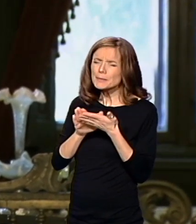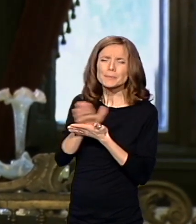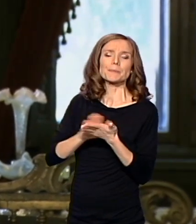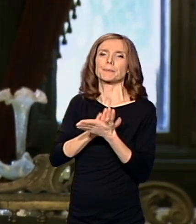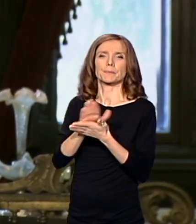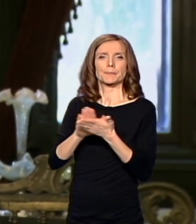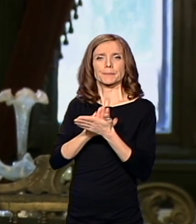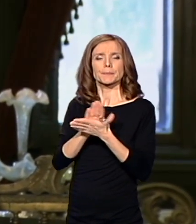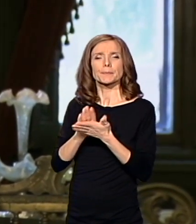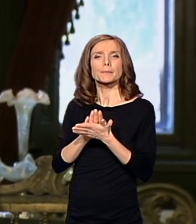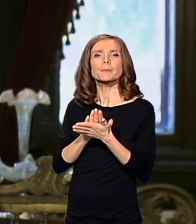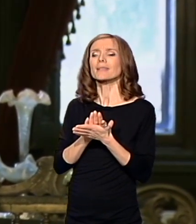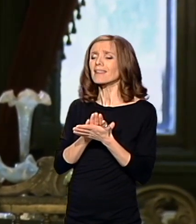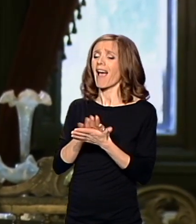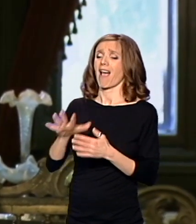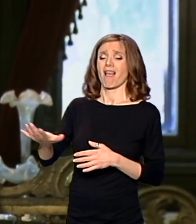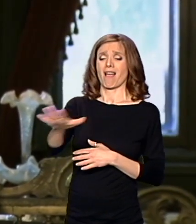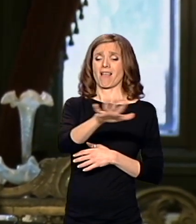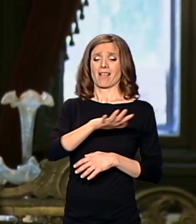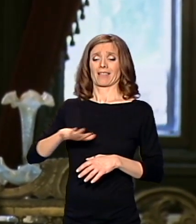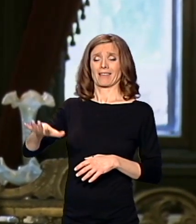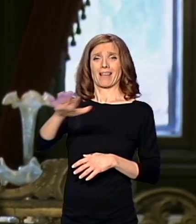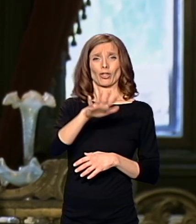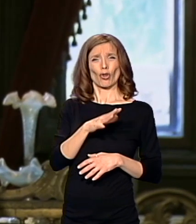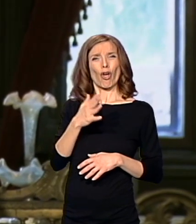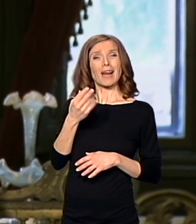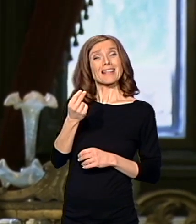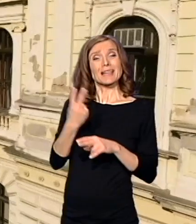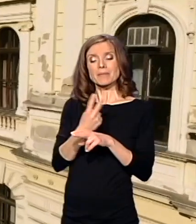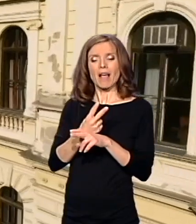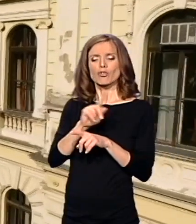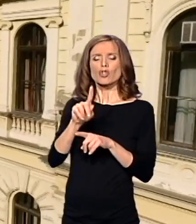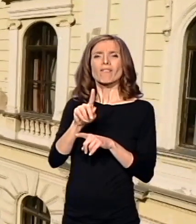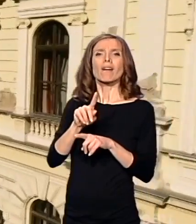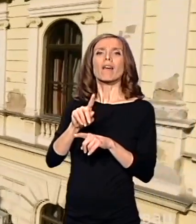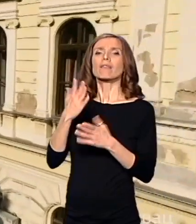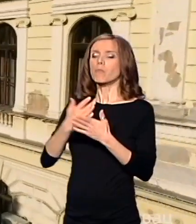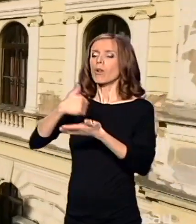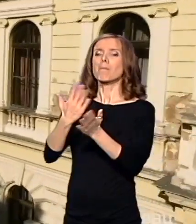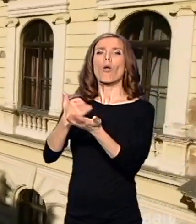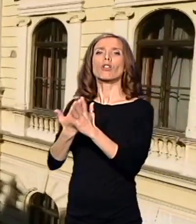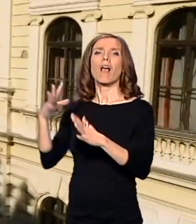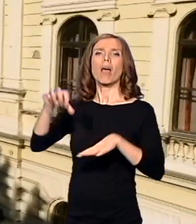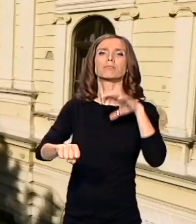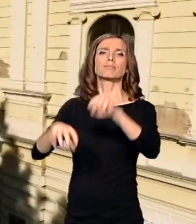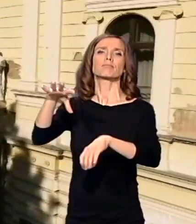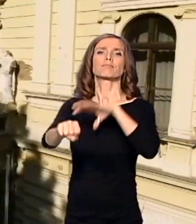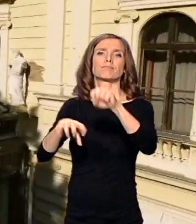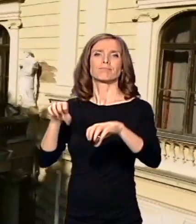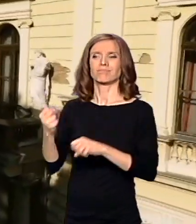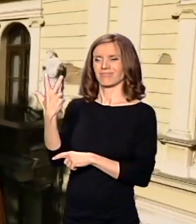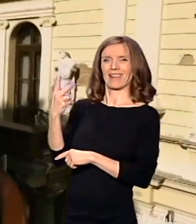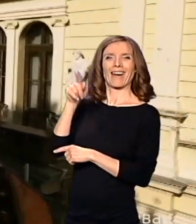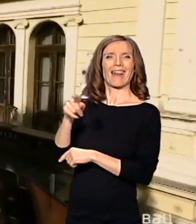da praktično te teritorije srpske države budu podeljene, kao što je bilo, između ova tri